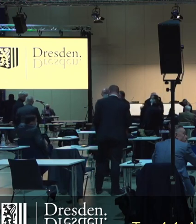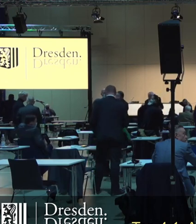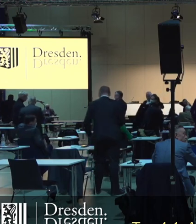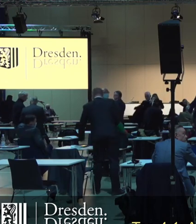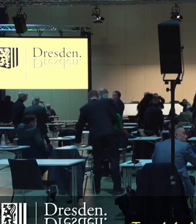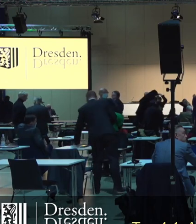Danke.